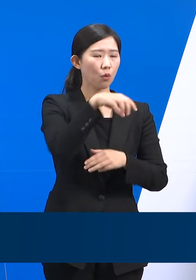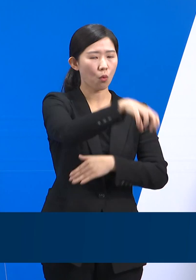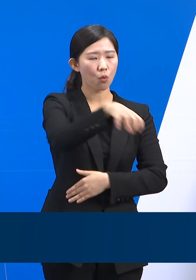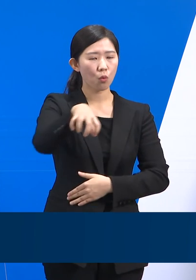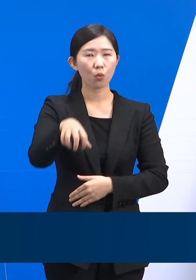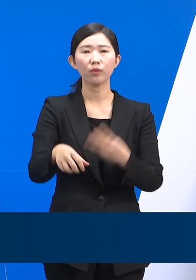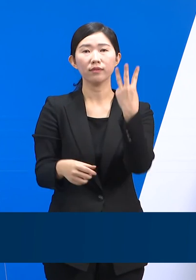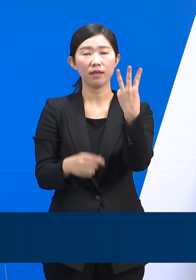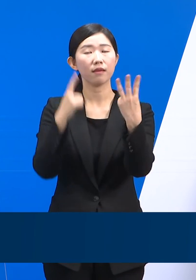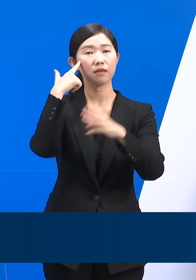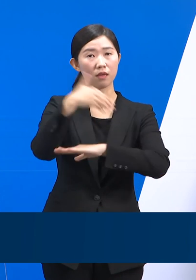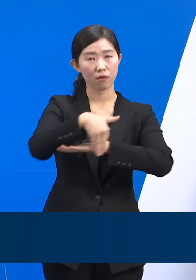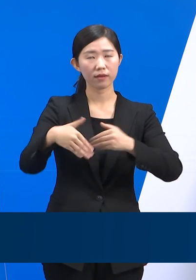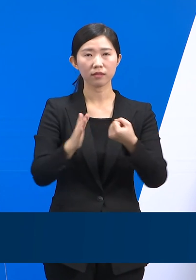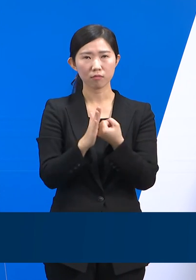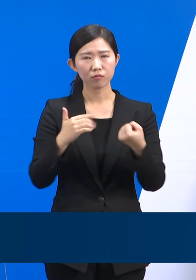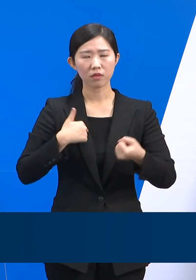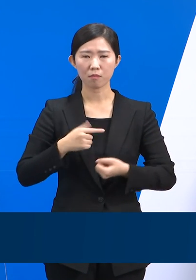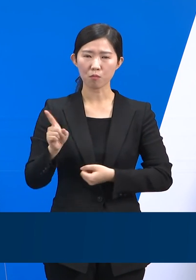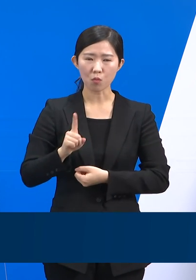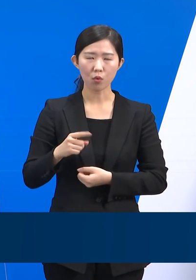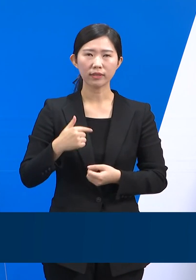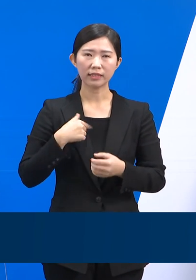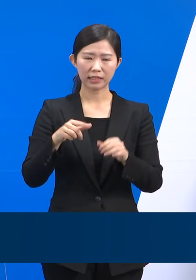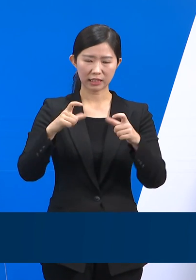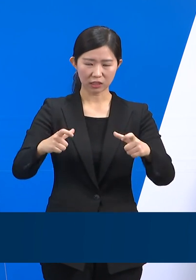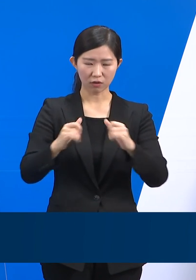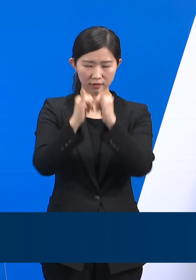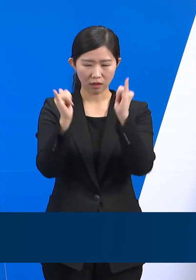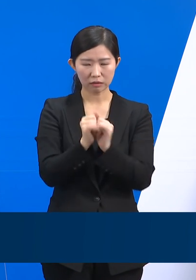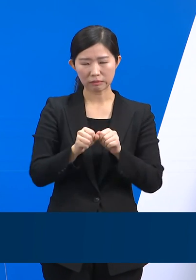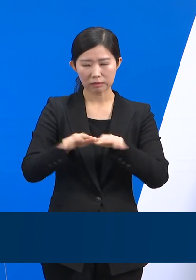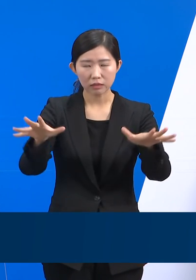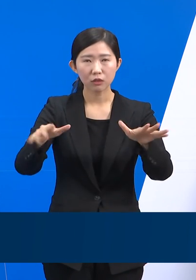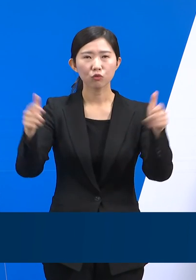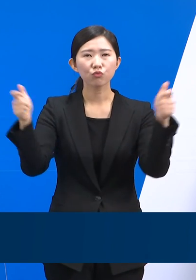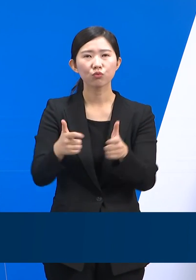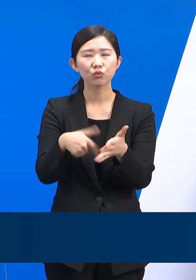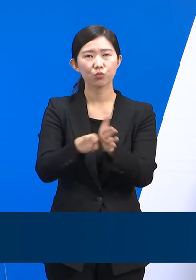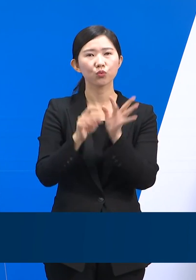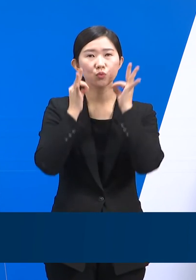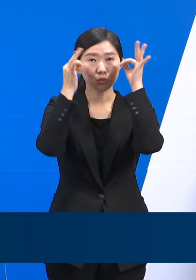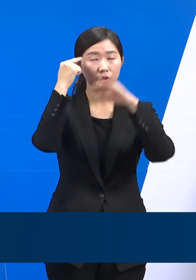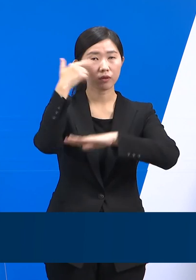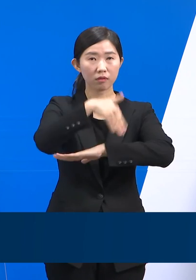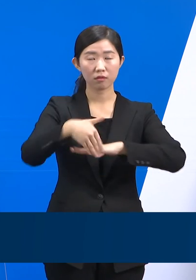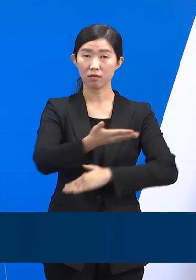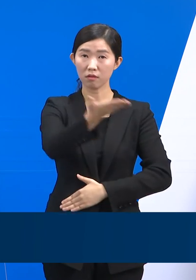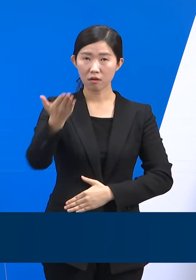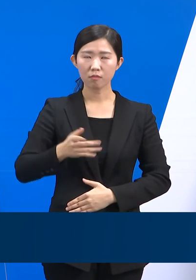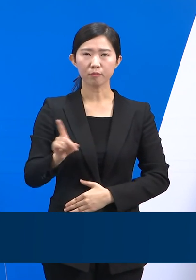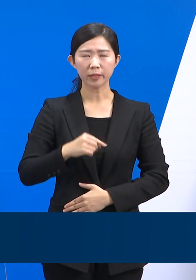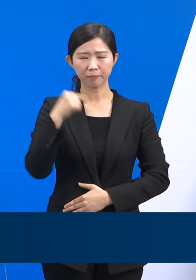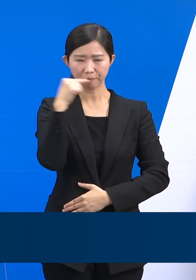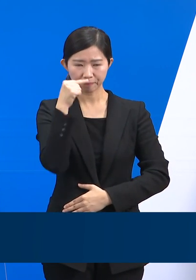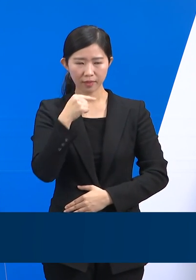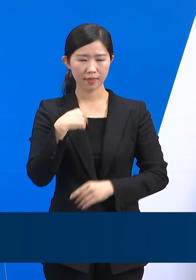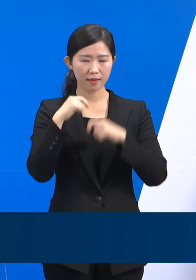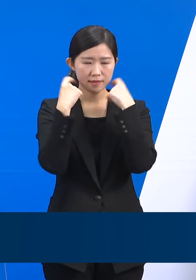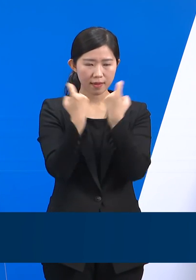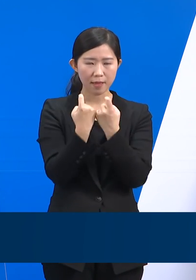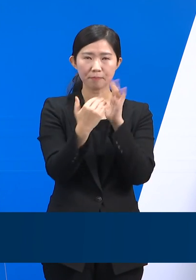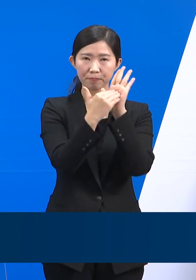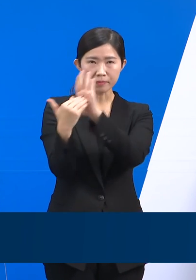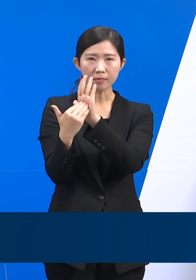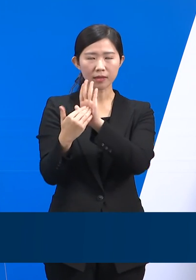간 이동량 증가에 따른 지역사회 전파를 최소화하기 위해 노력할 예정입니다. 도민 여러분께서는 더욱 철저히 개인 방역수칙을